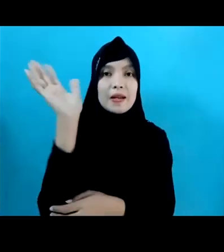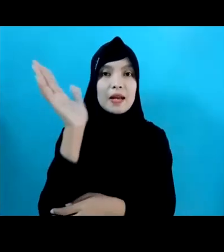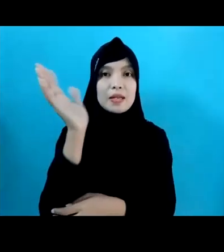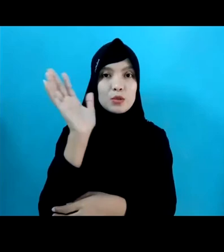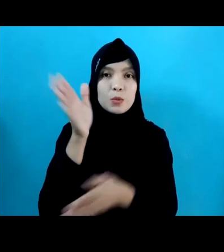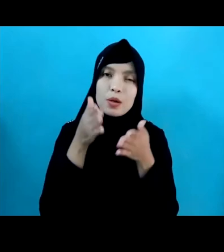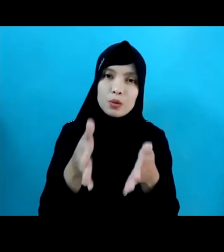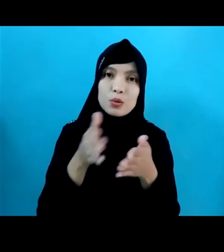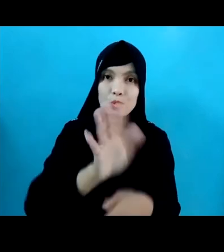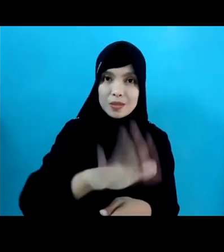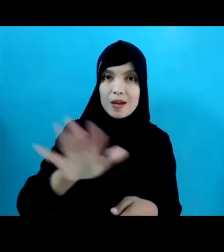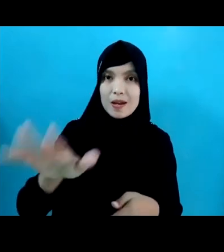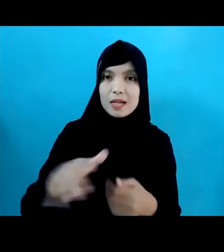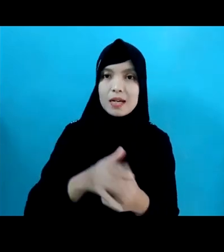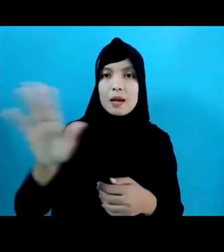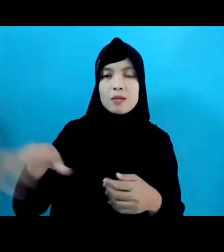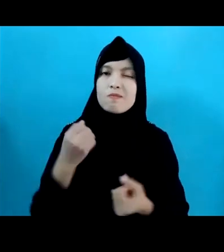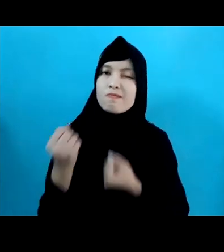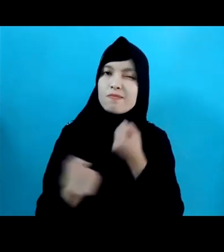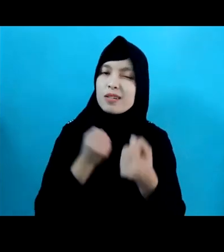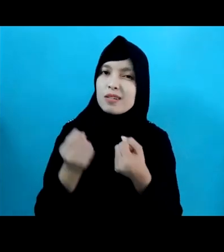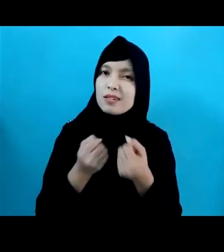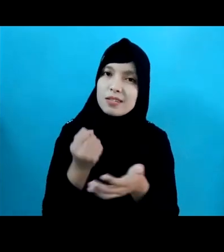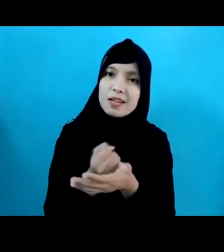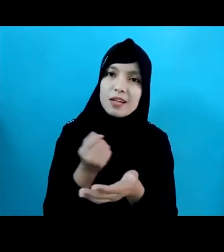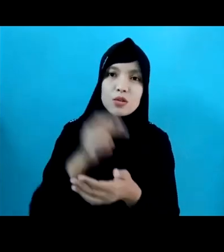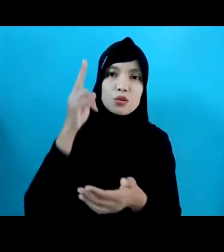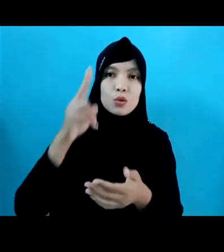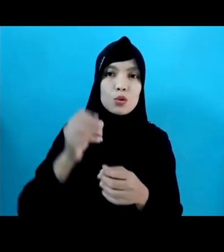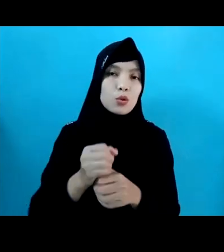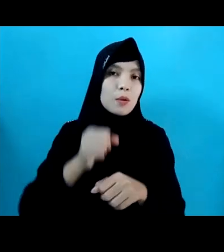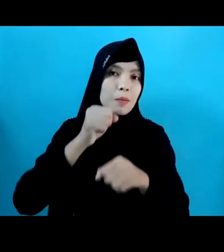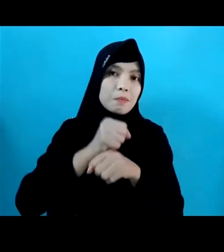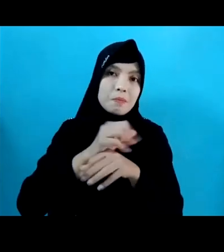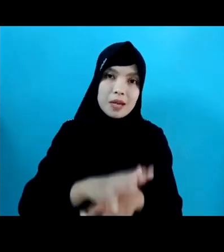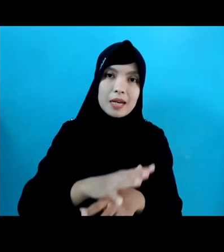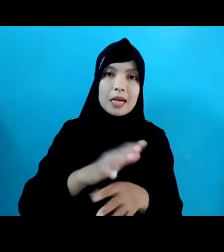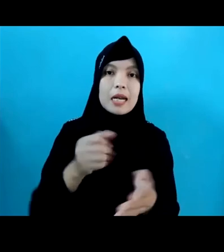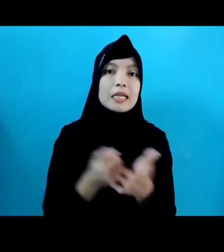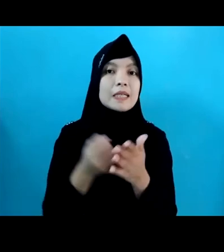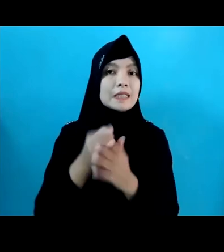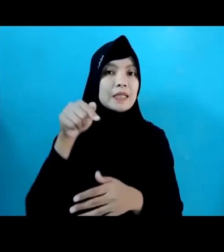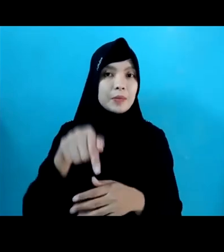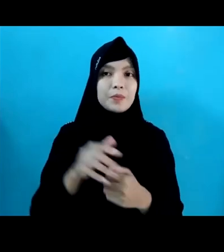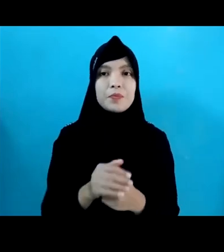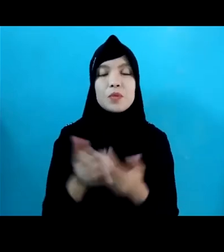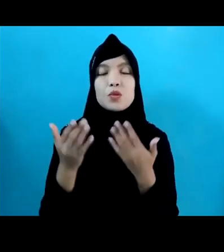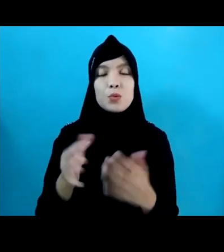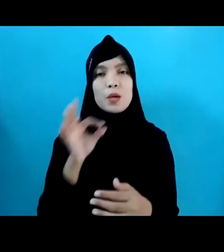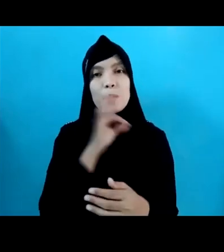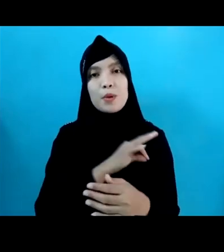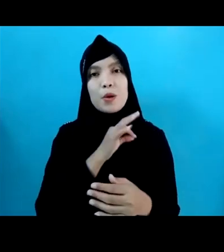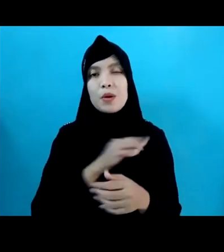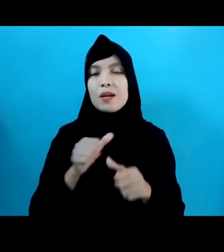khususnya anak-anak yang telah bekerja keras untuk merealisasikan kegiatan ini semoga bermanfaat dan terus